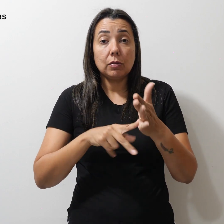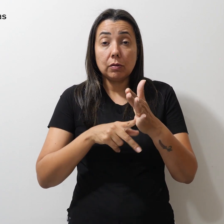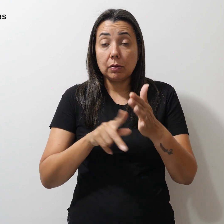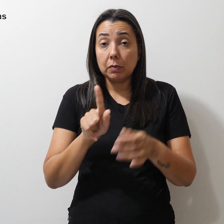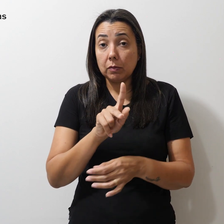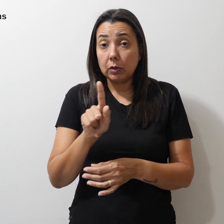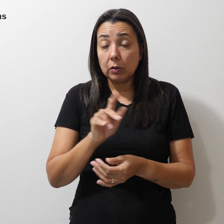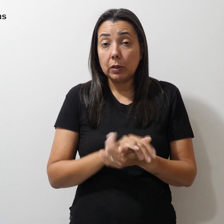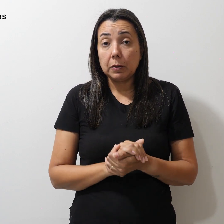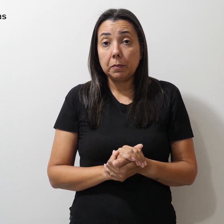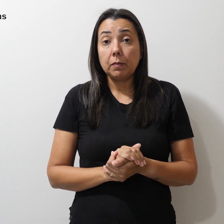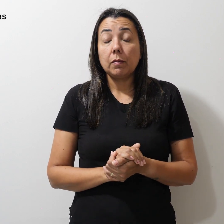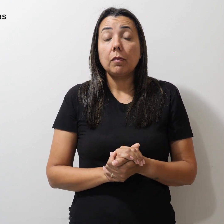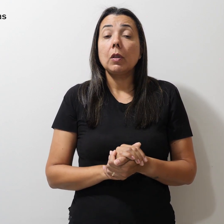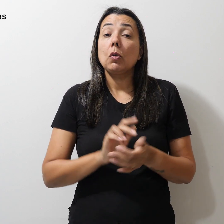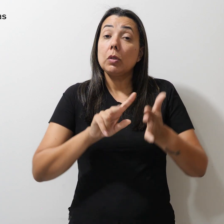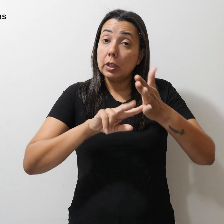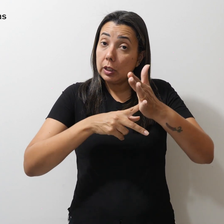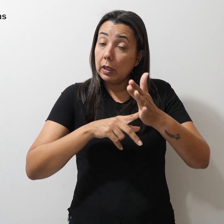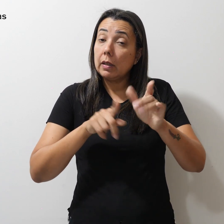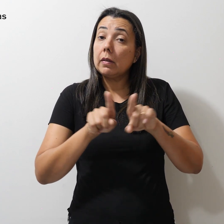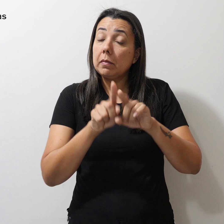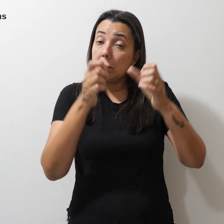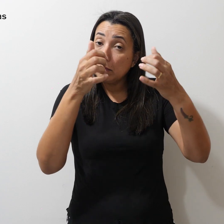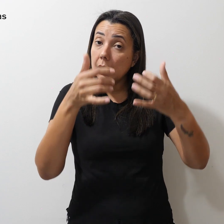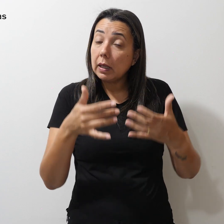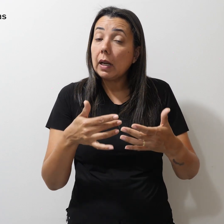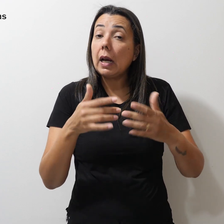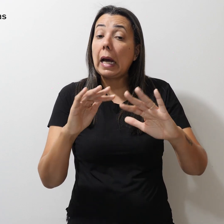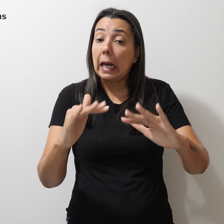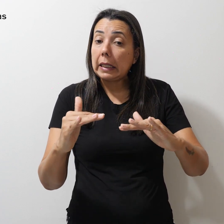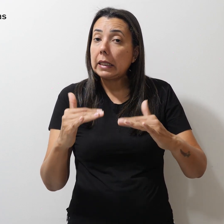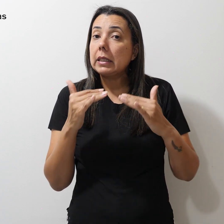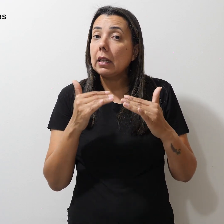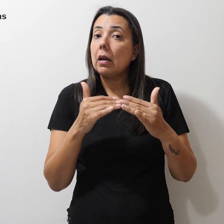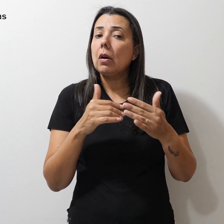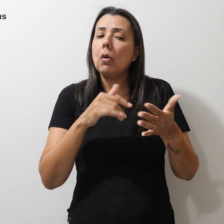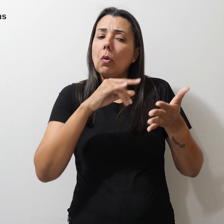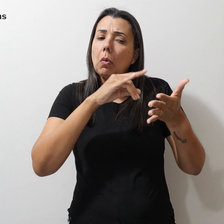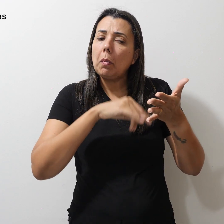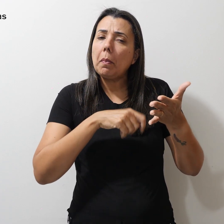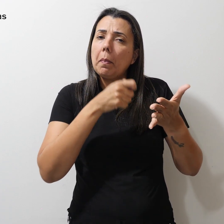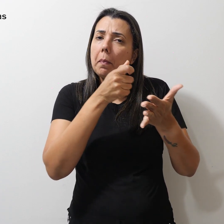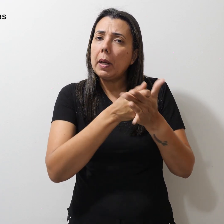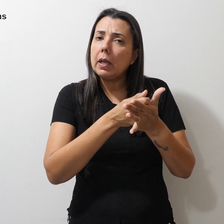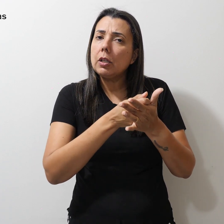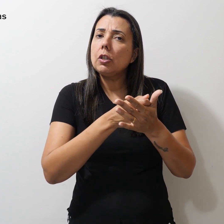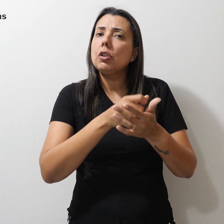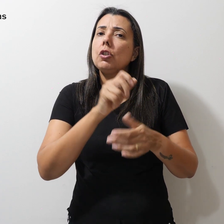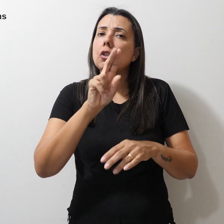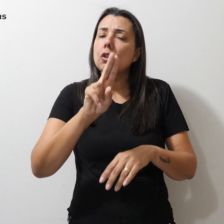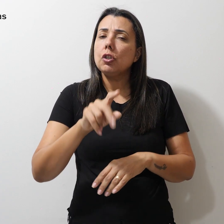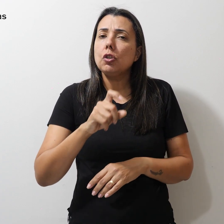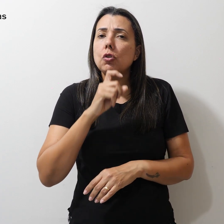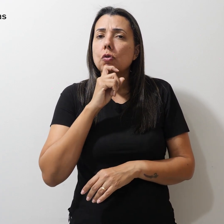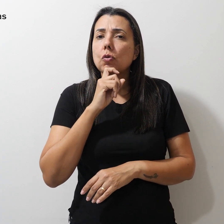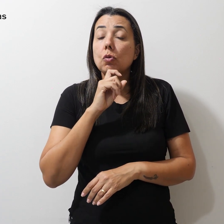O Simpro estará também atento à folha do mês de julho para observar se o pagamento